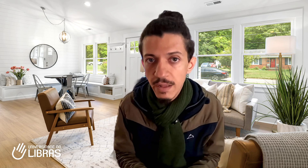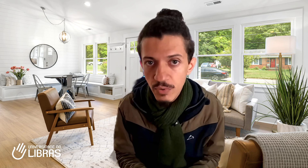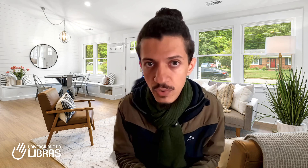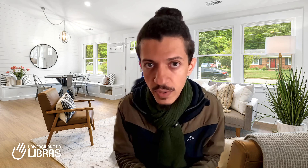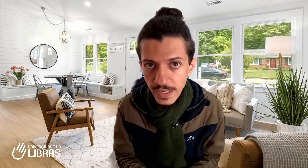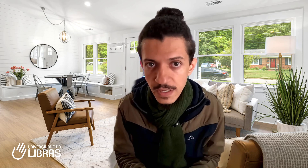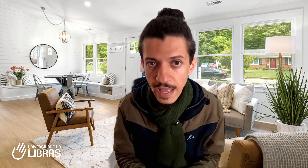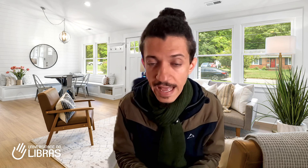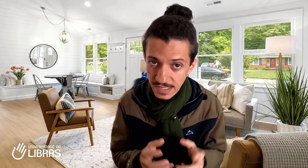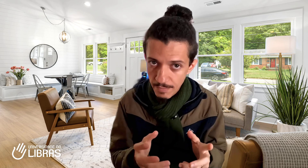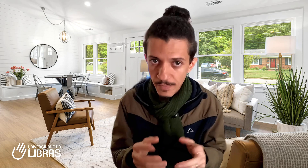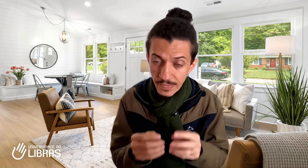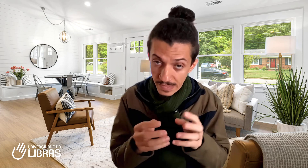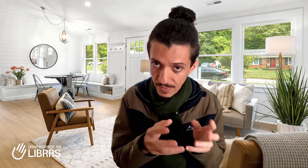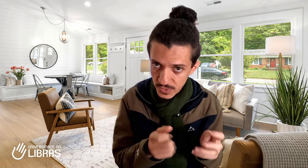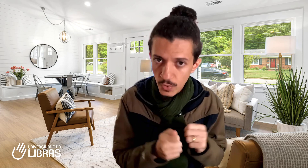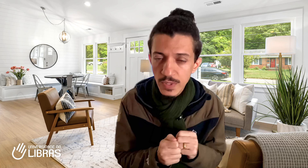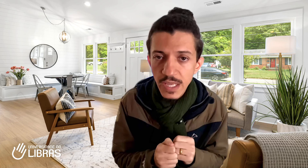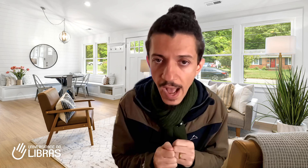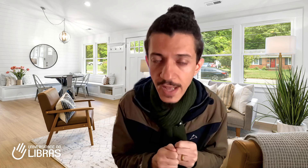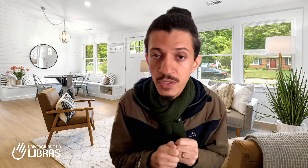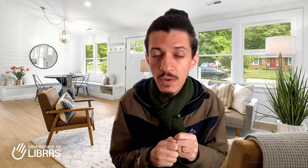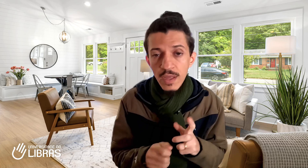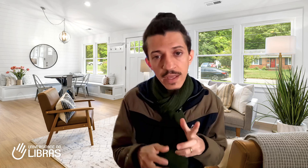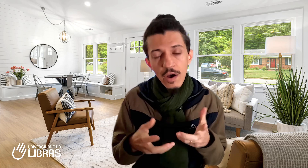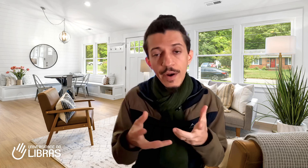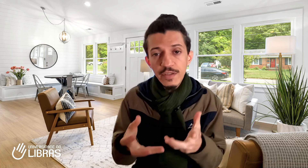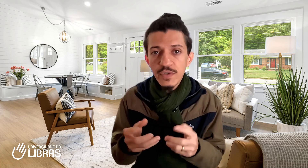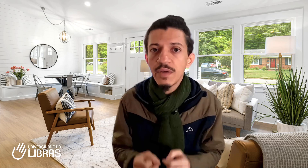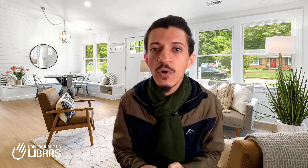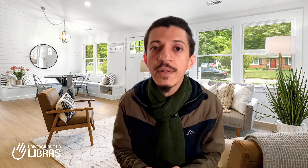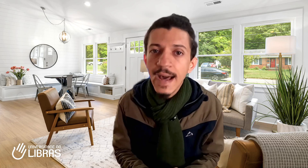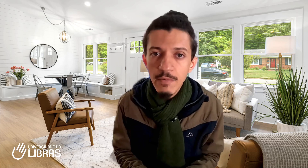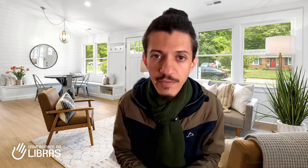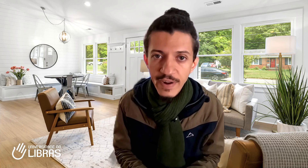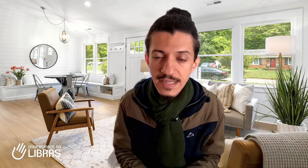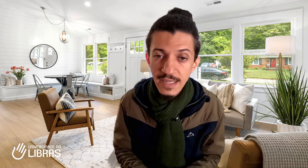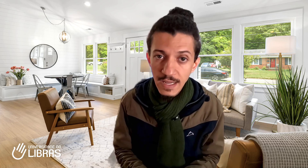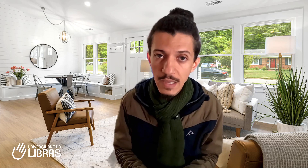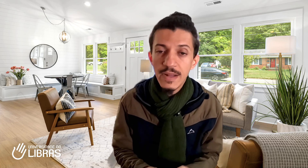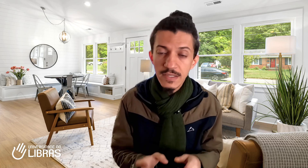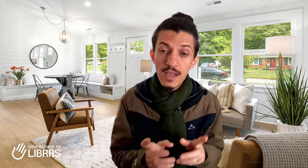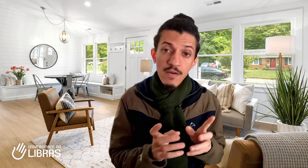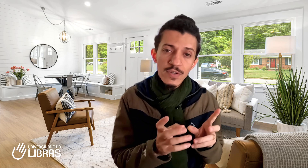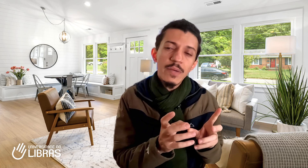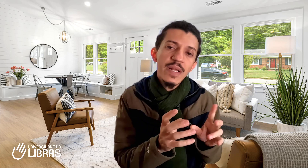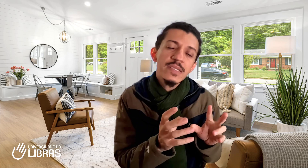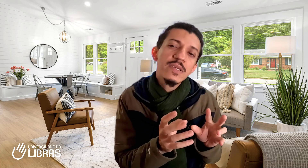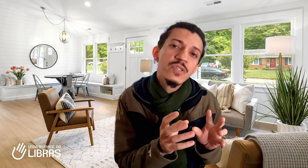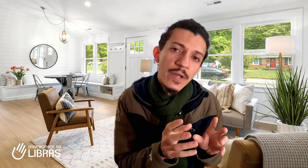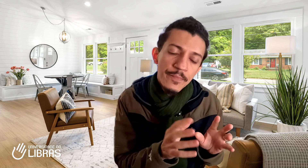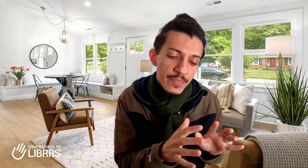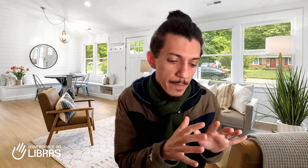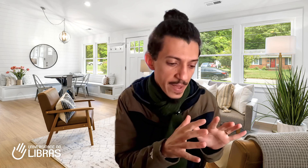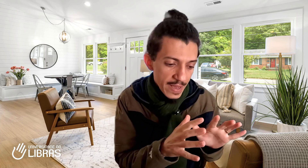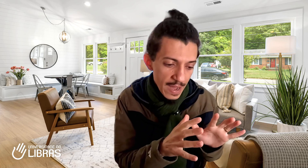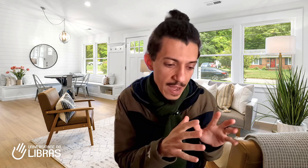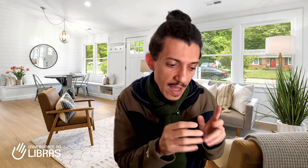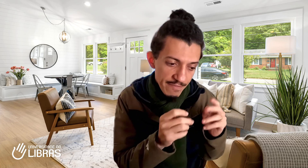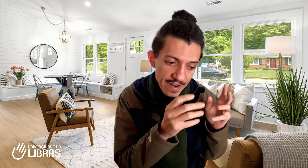português. Exemplo, tem pessoas que acham que na hora de você montar uma frase em Libras, você precisa de pegar a frase